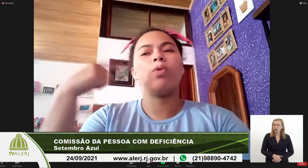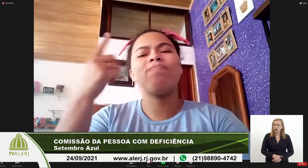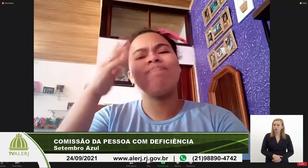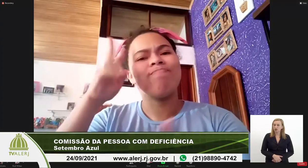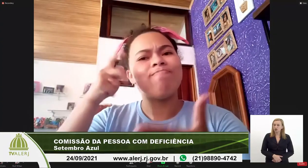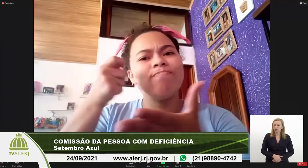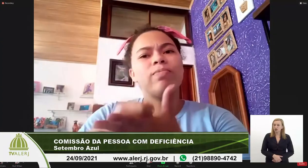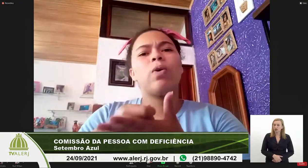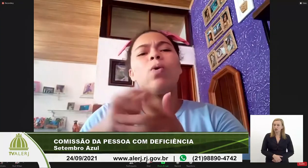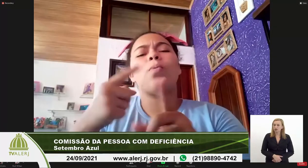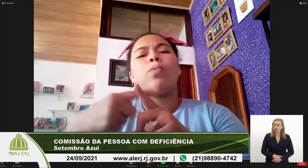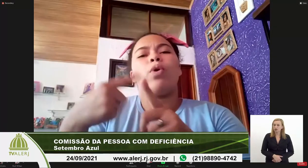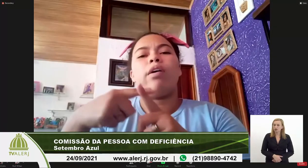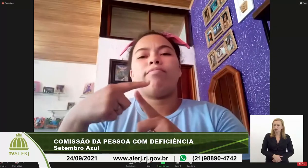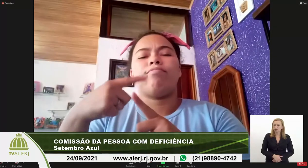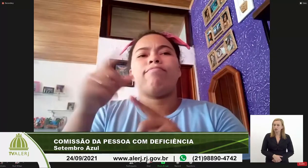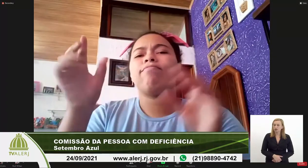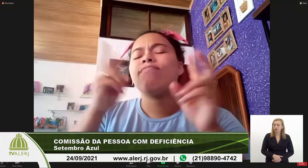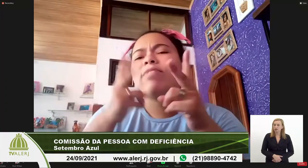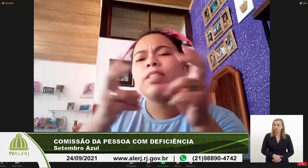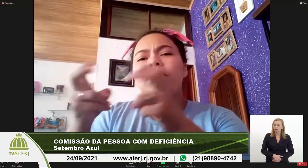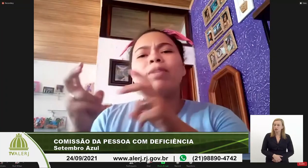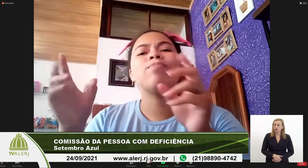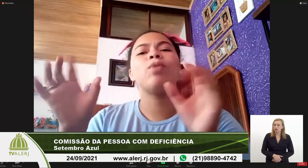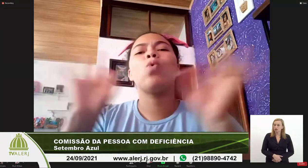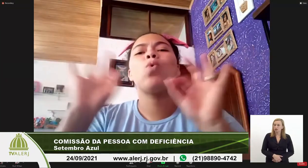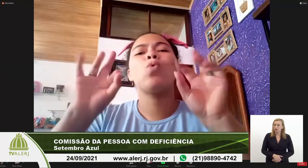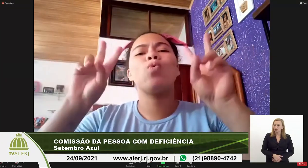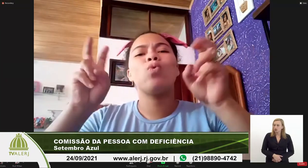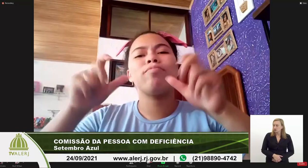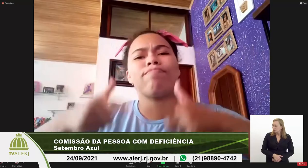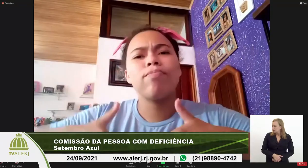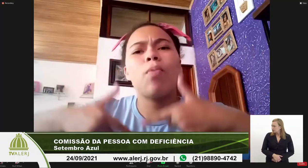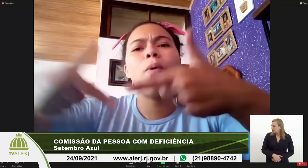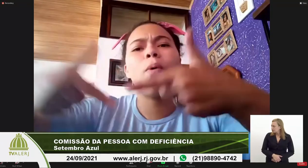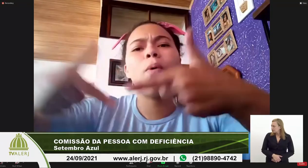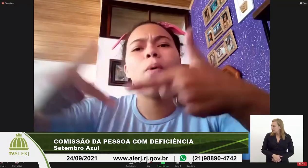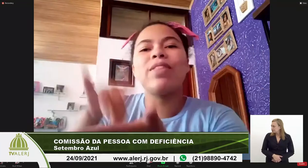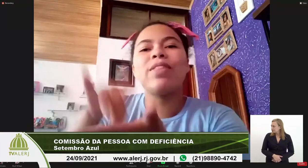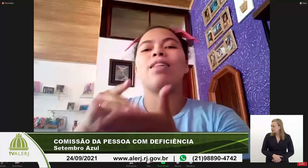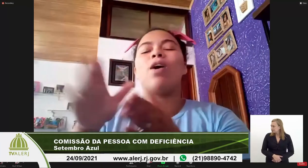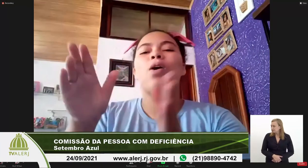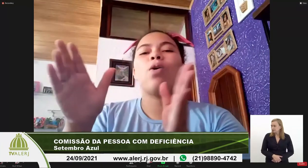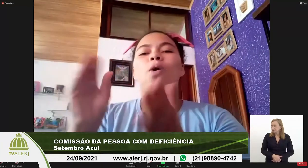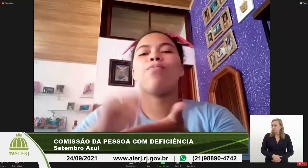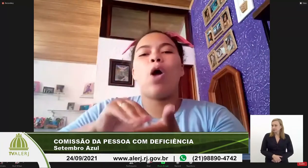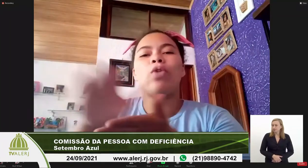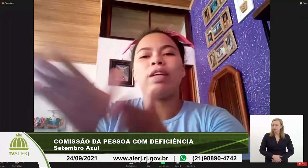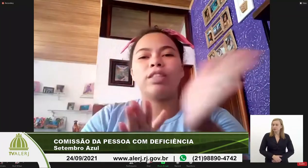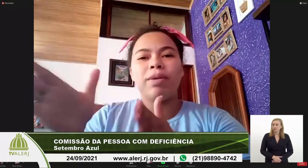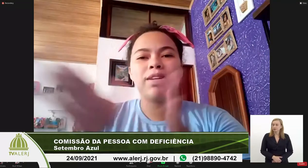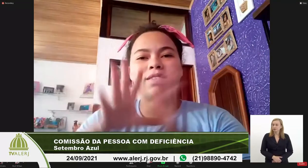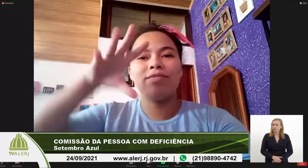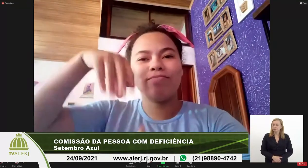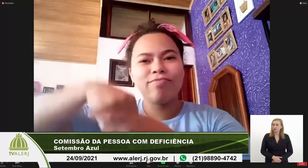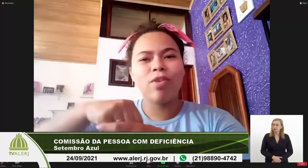2018. Nós decidimos, percebemos que, na verdade,